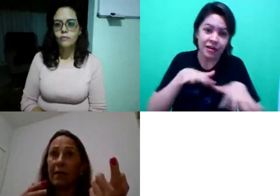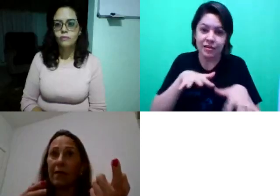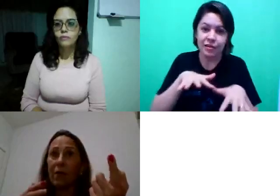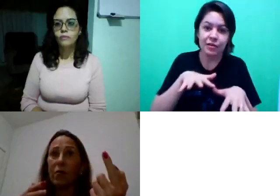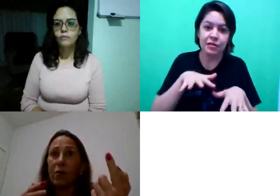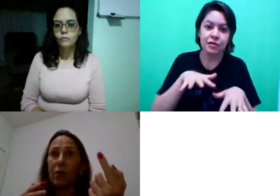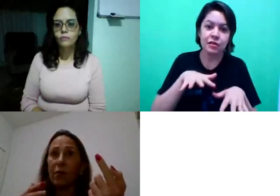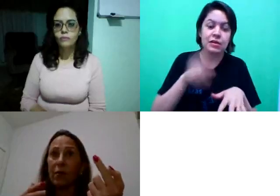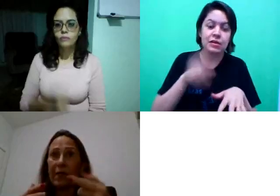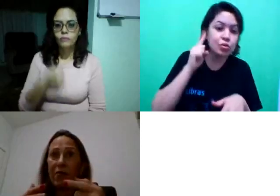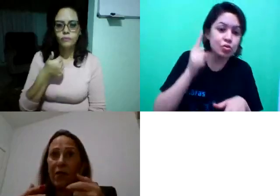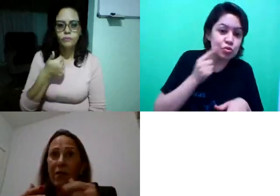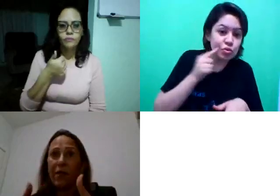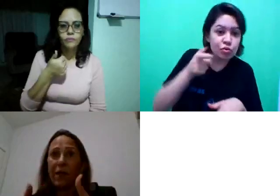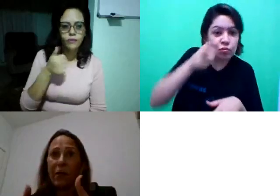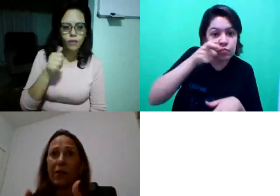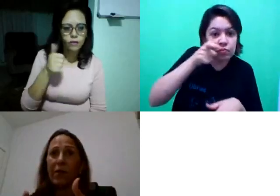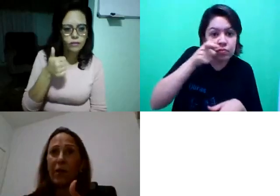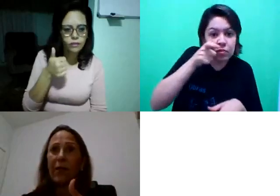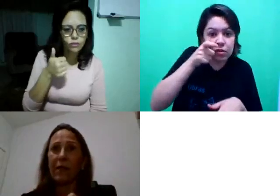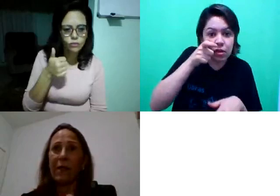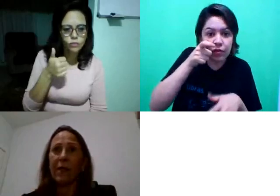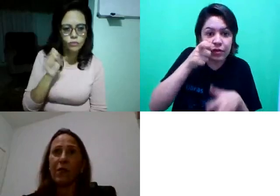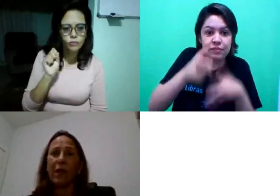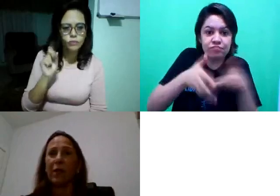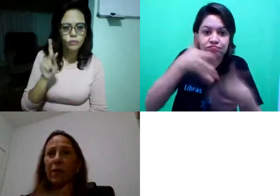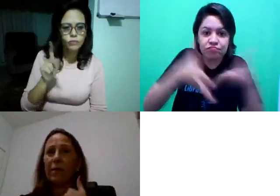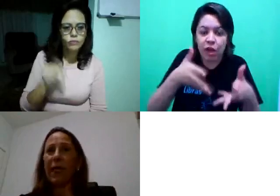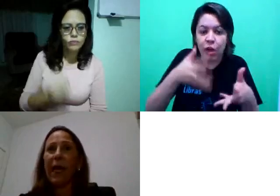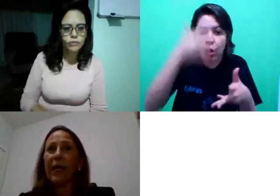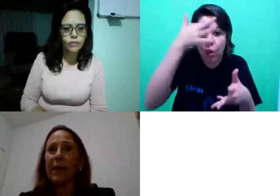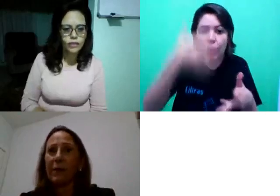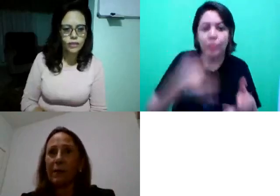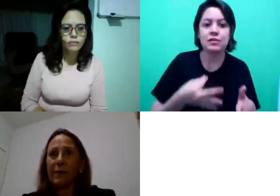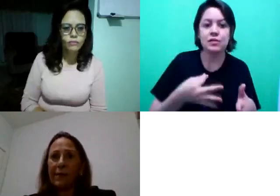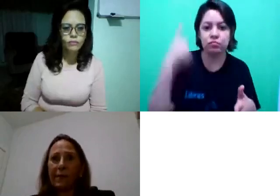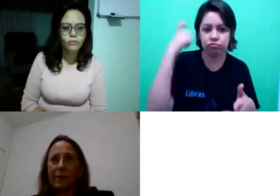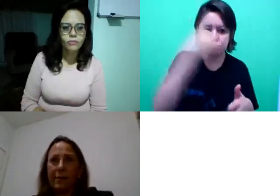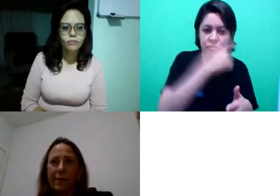se tiver algum surdo assistindo, ele vai ter um pouquinho de dificuldade de entendimento. Obrigada.